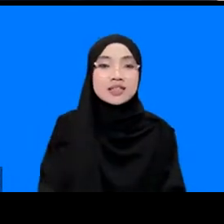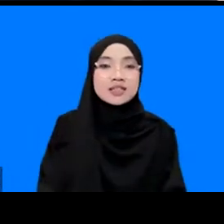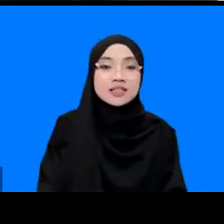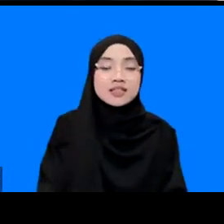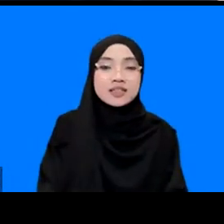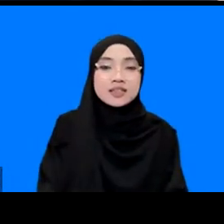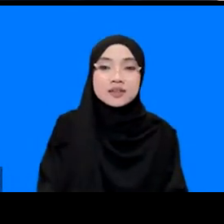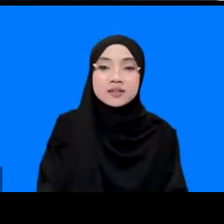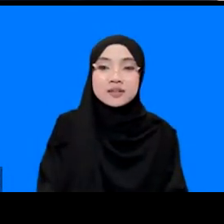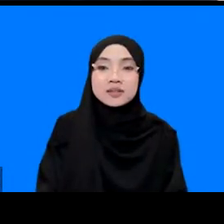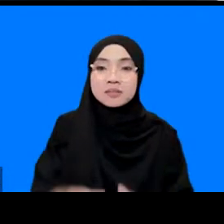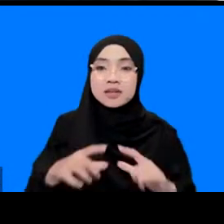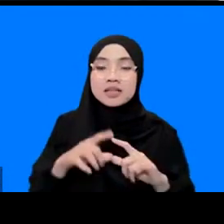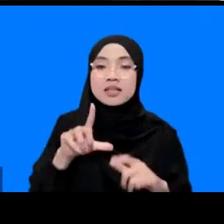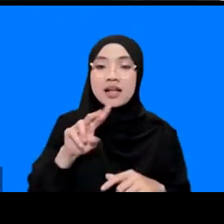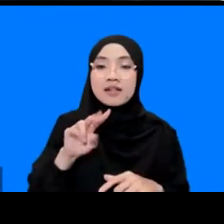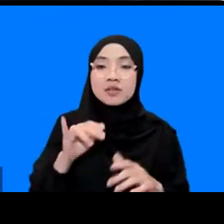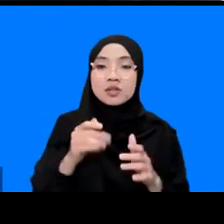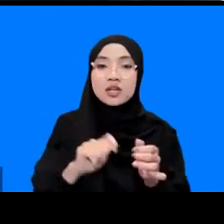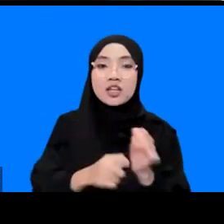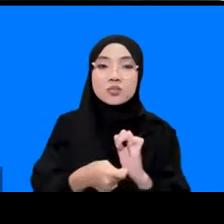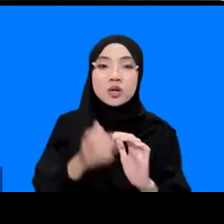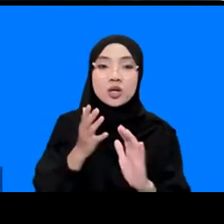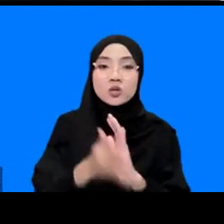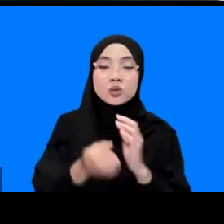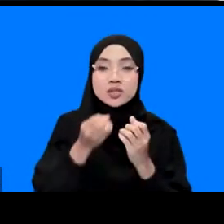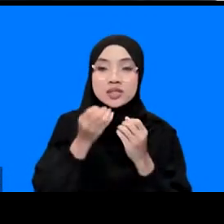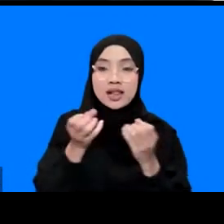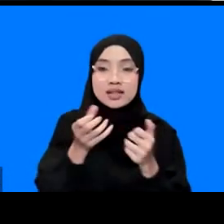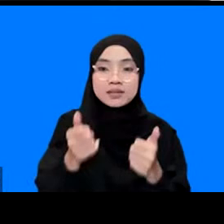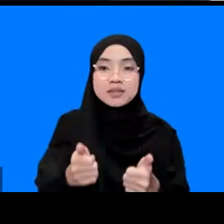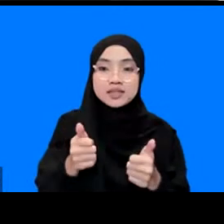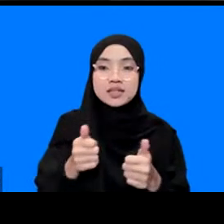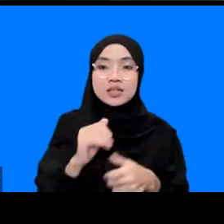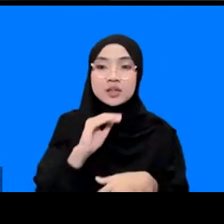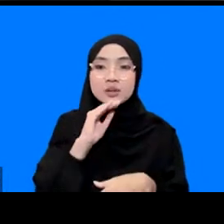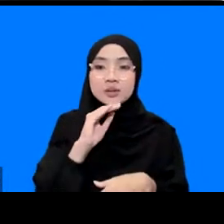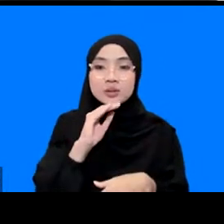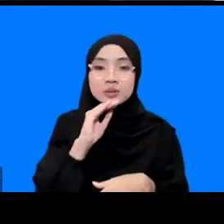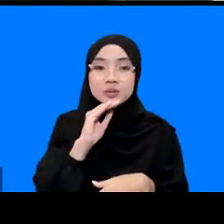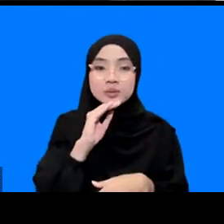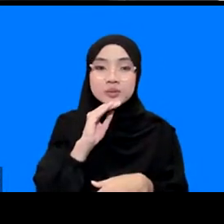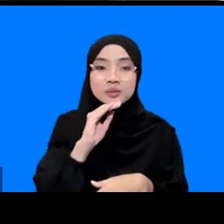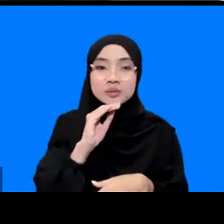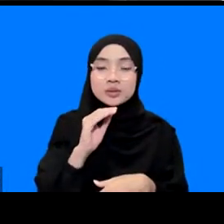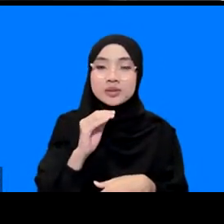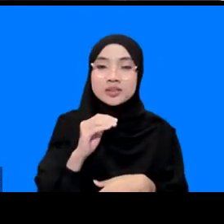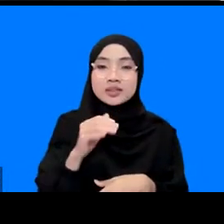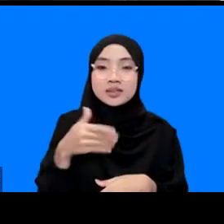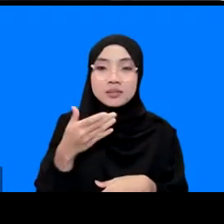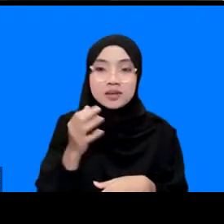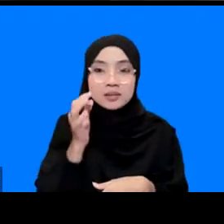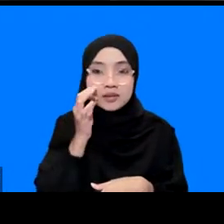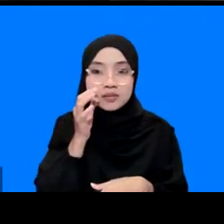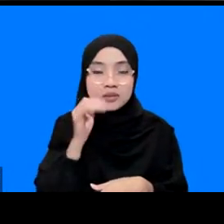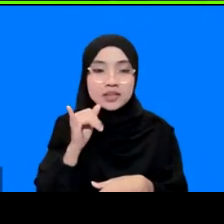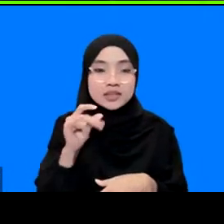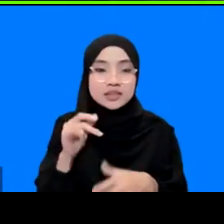silahkan Mas Alvi respon oke sebentar gimana Mbak Irin